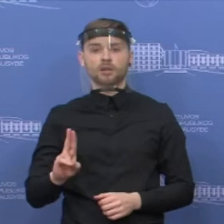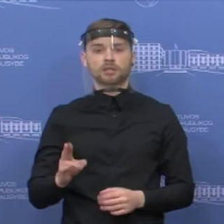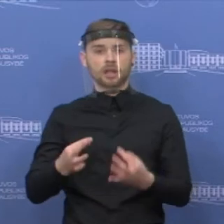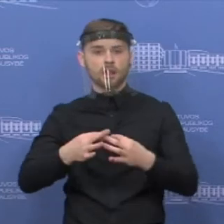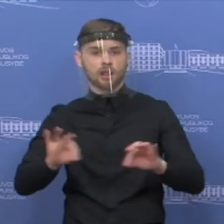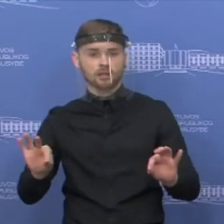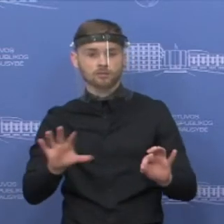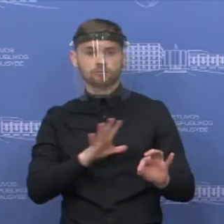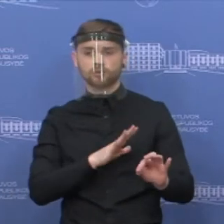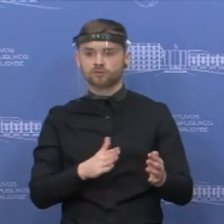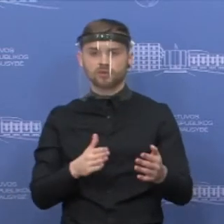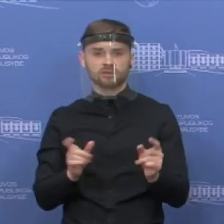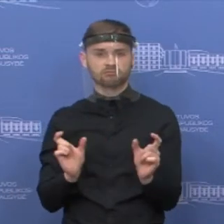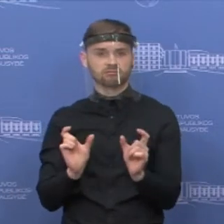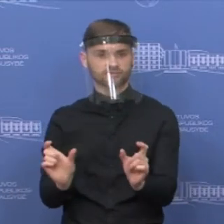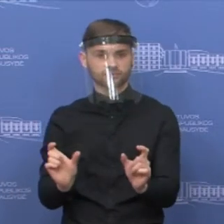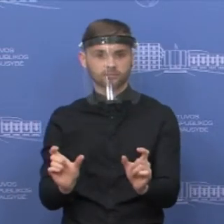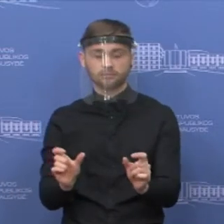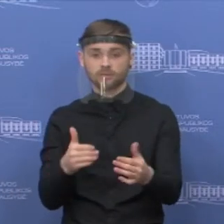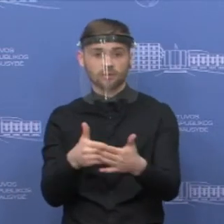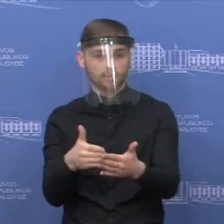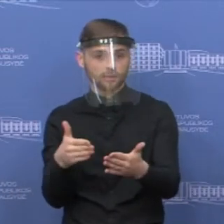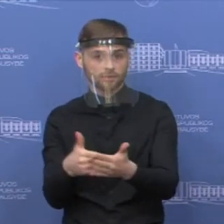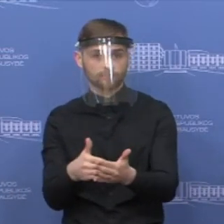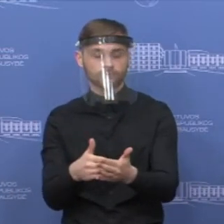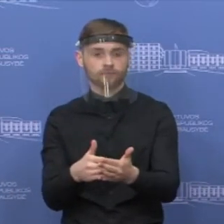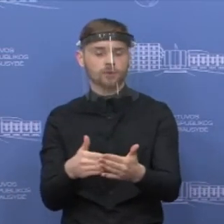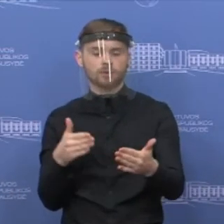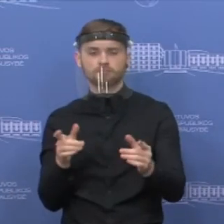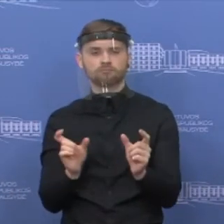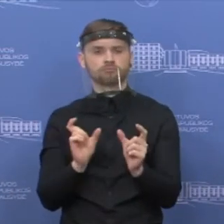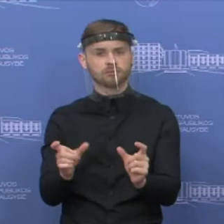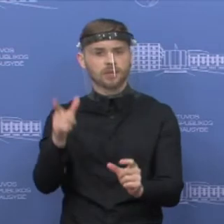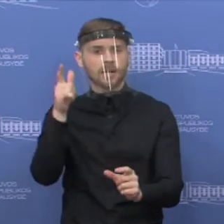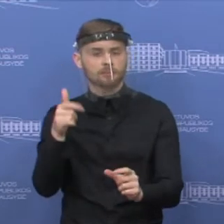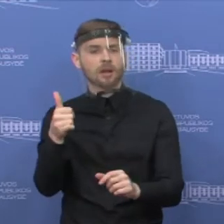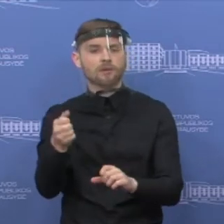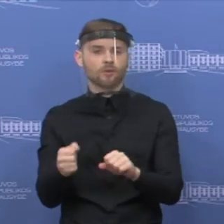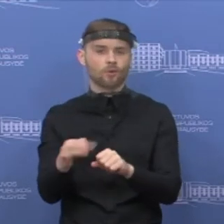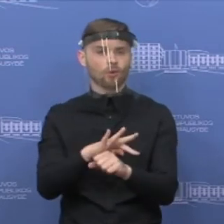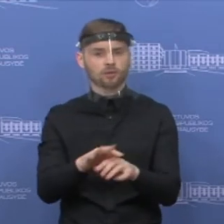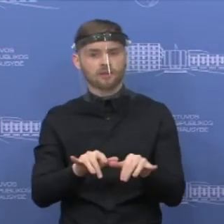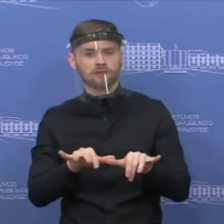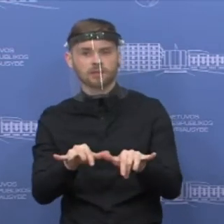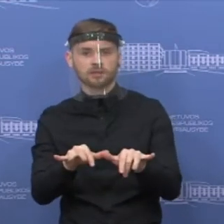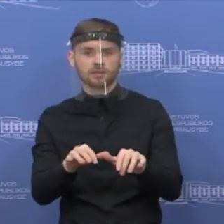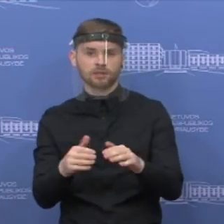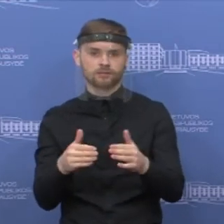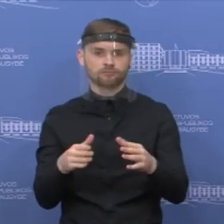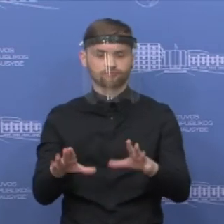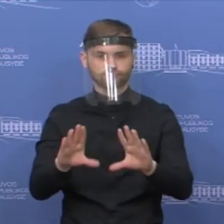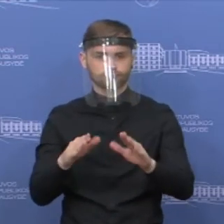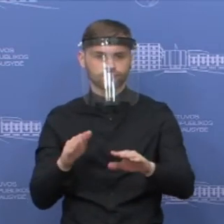ribojimas tai buvo viena iš priemonių siekiant suvaldyti koronaviruso COVID-19 plėtymo Lietuvoje.